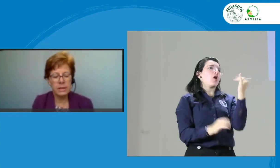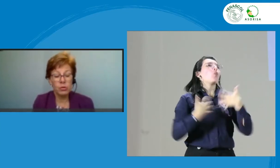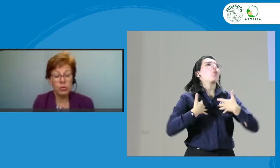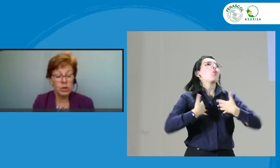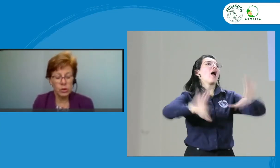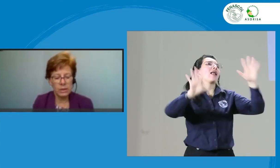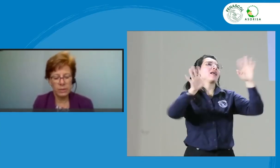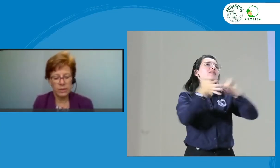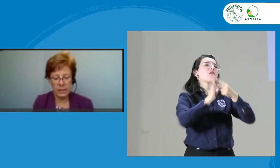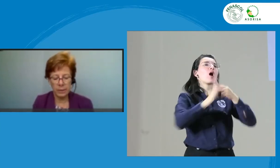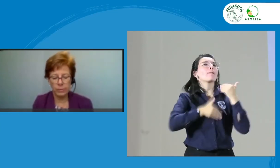proceso disciplinar.